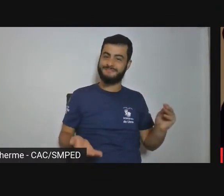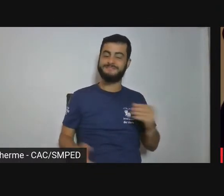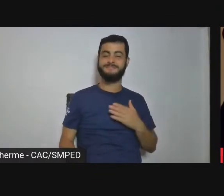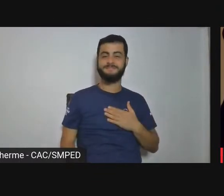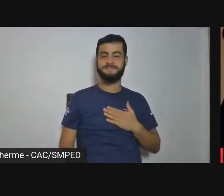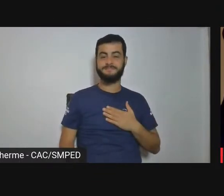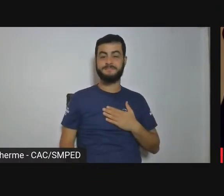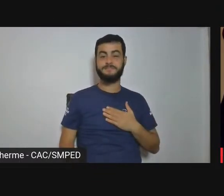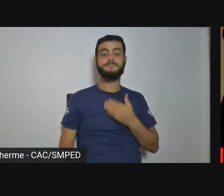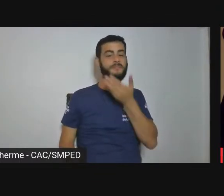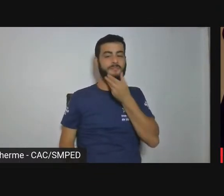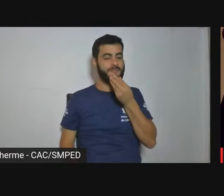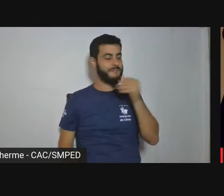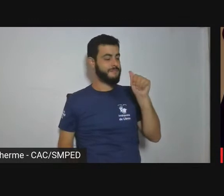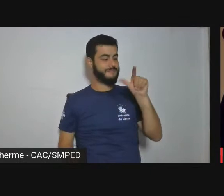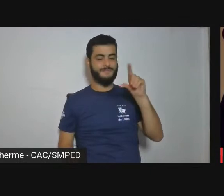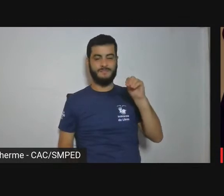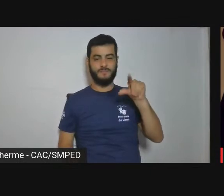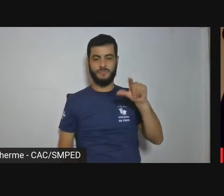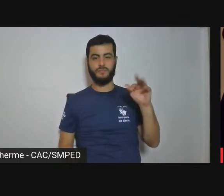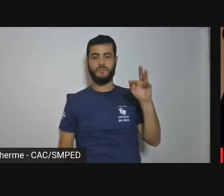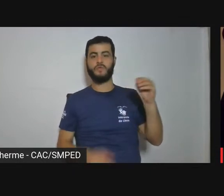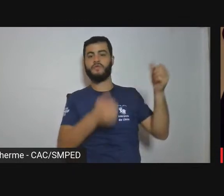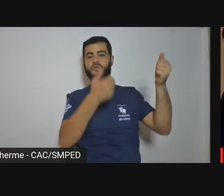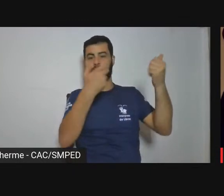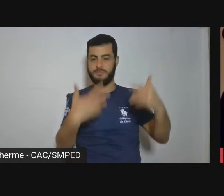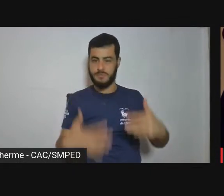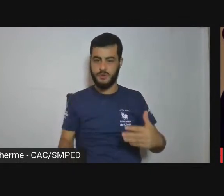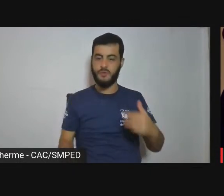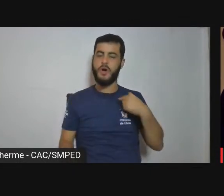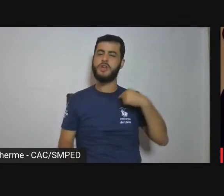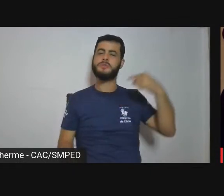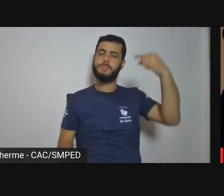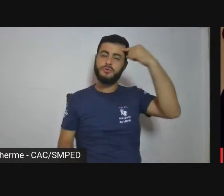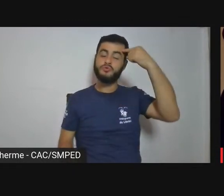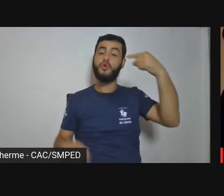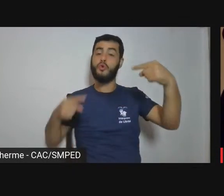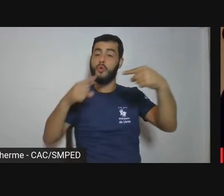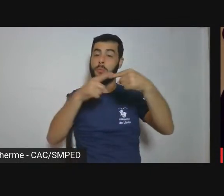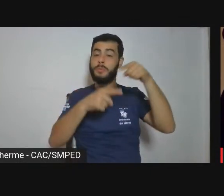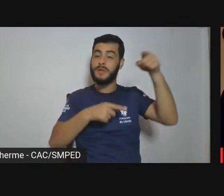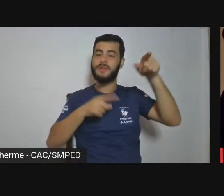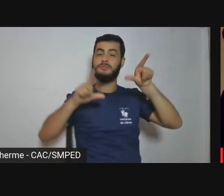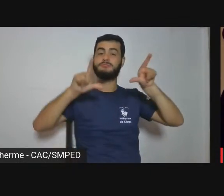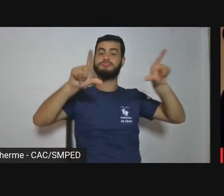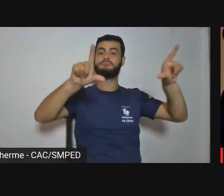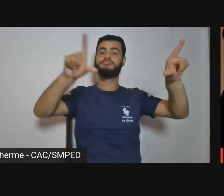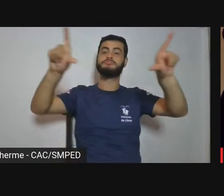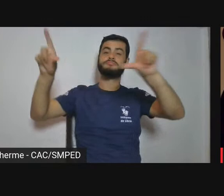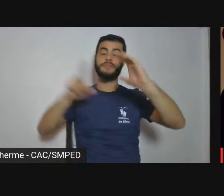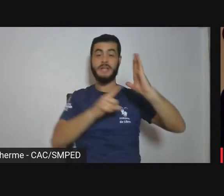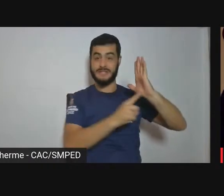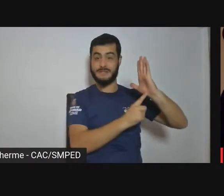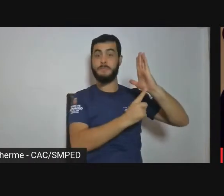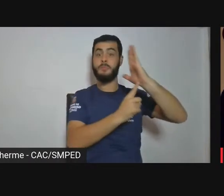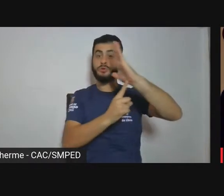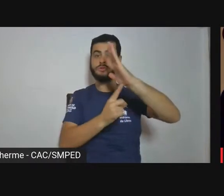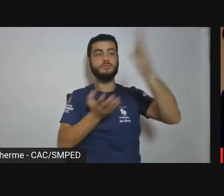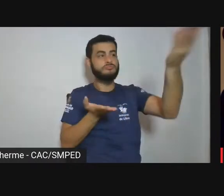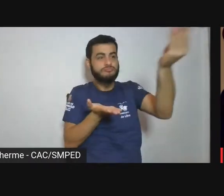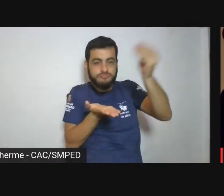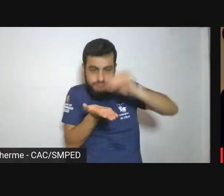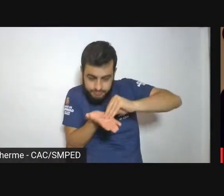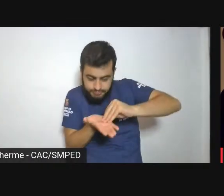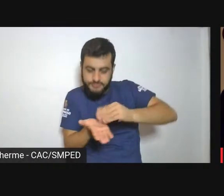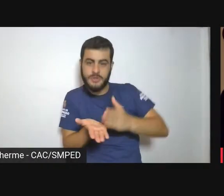realmente em trazer a exposição para dentro do livro e ele é bem assim,